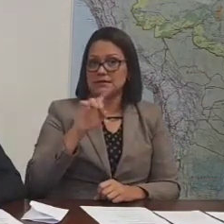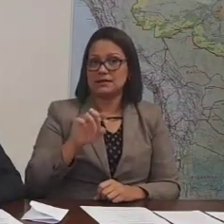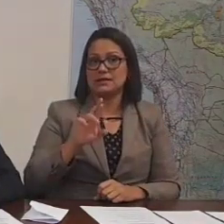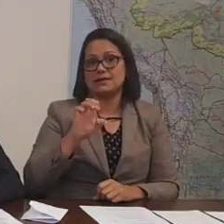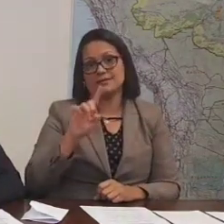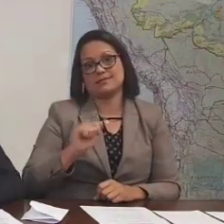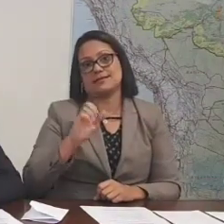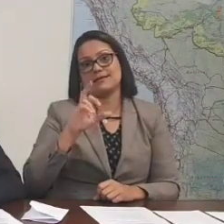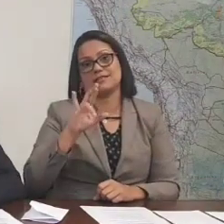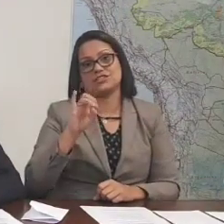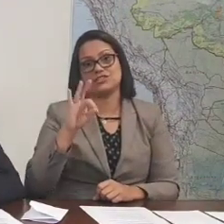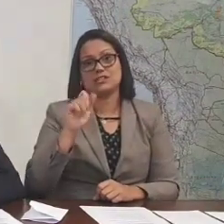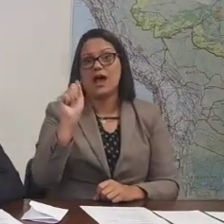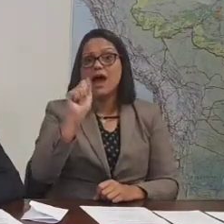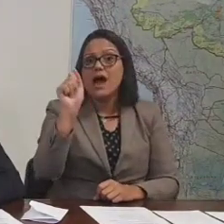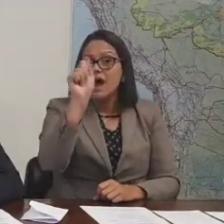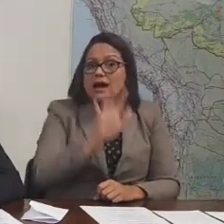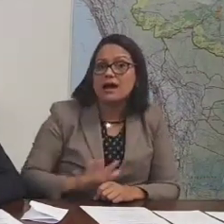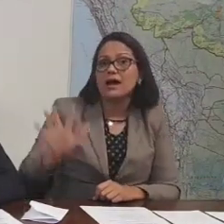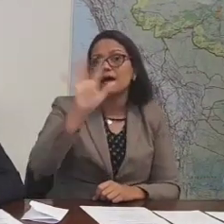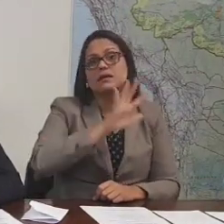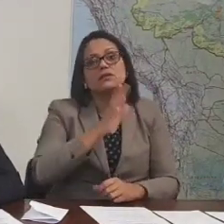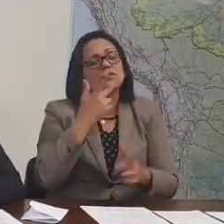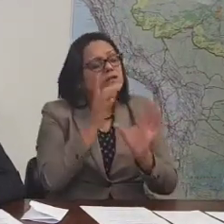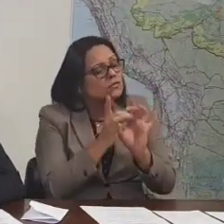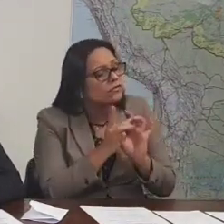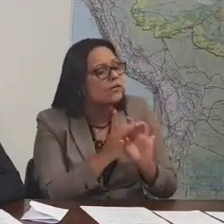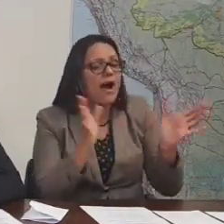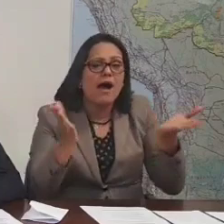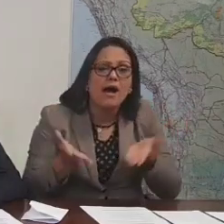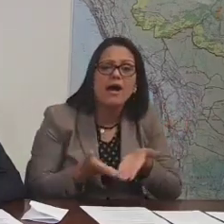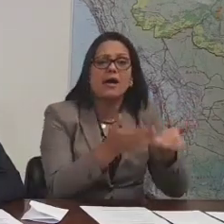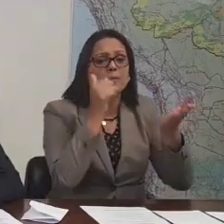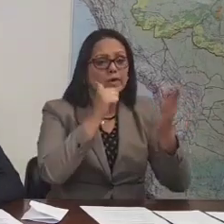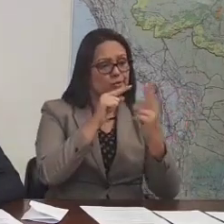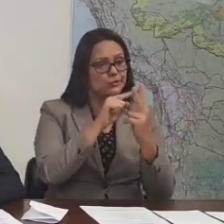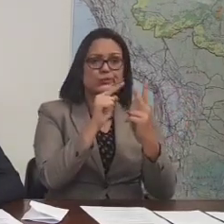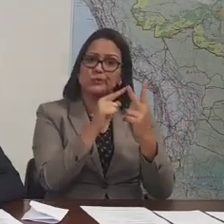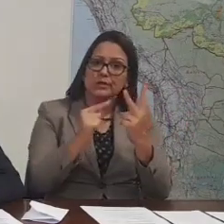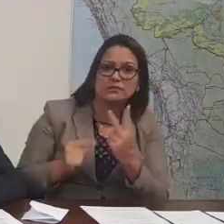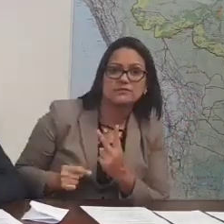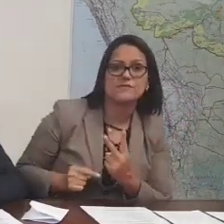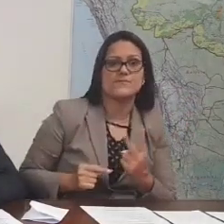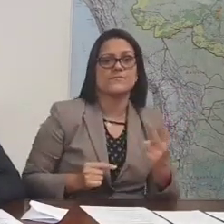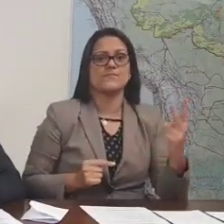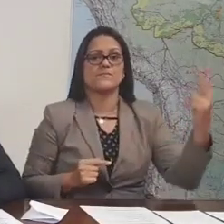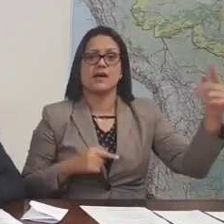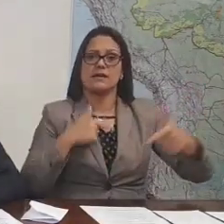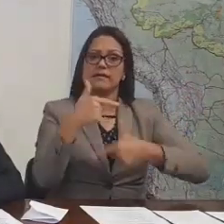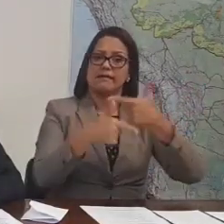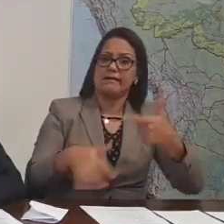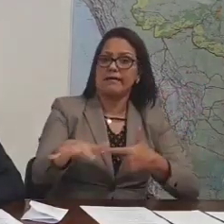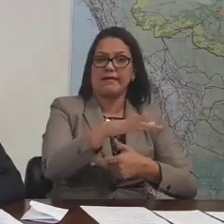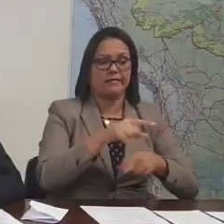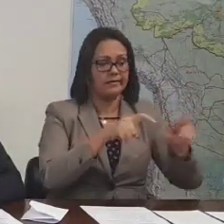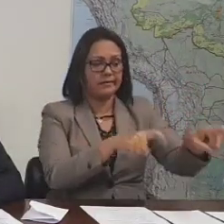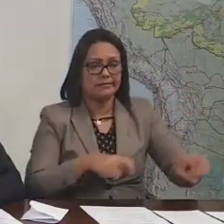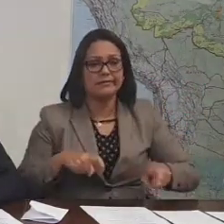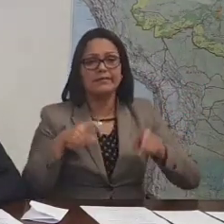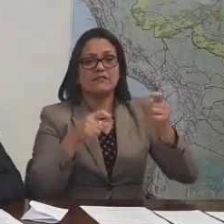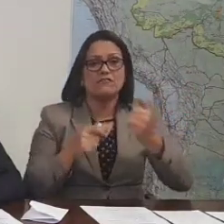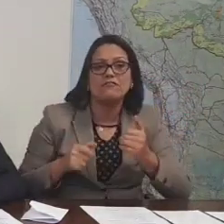na China. E eu aconselhei acompanhar a Tereza Cristina, duas mulheres, tá certo? Ela voltada ao agronegócio, eu sou estado, precisa disso.